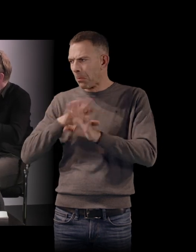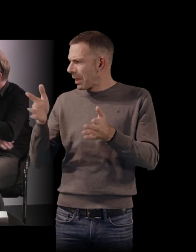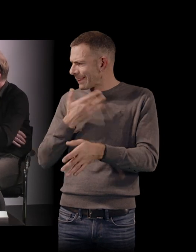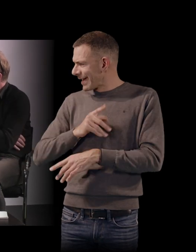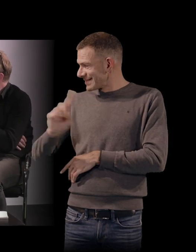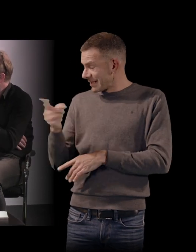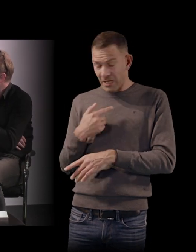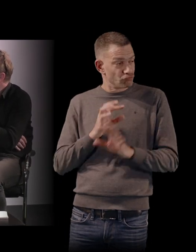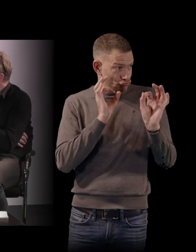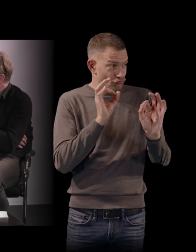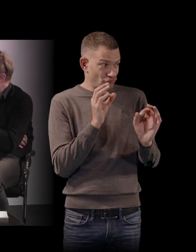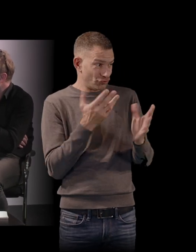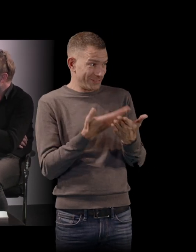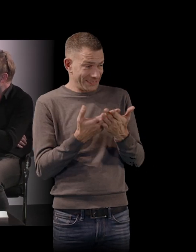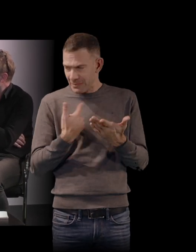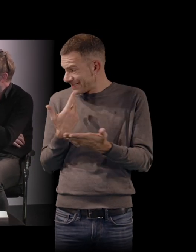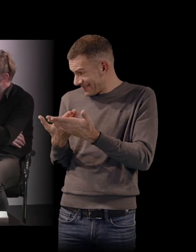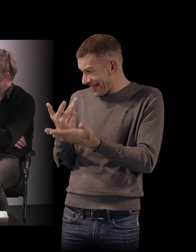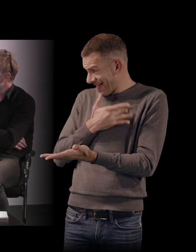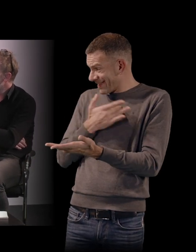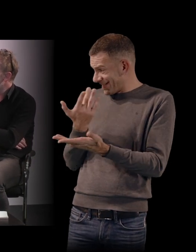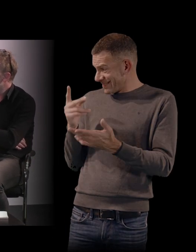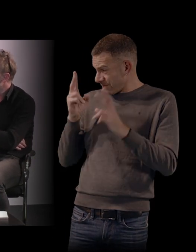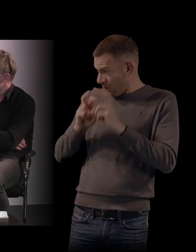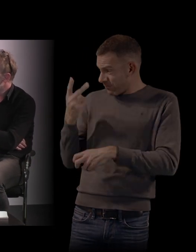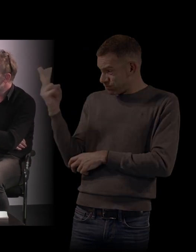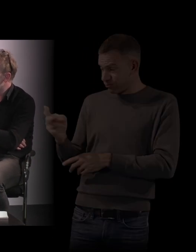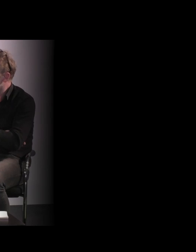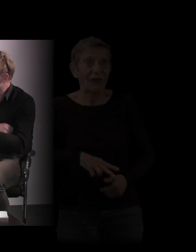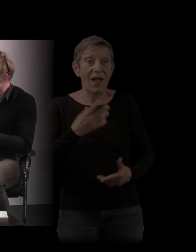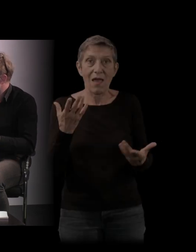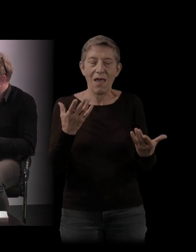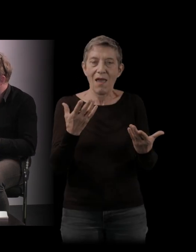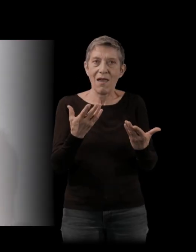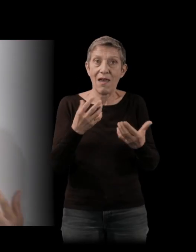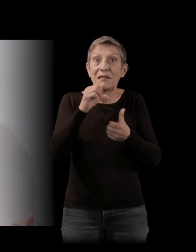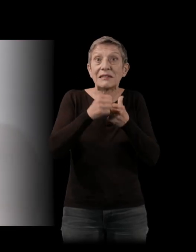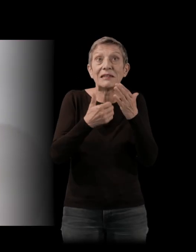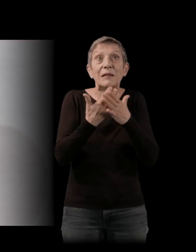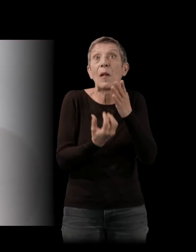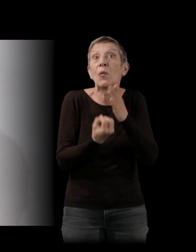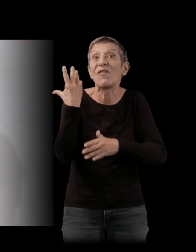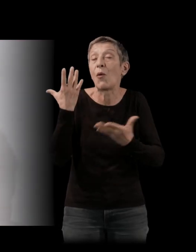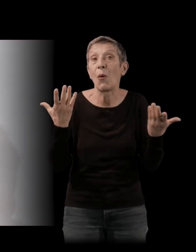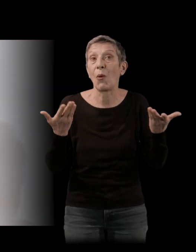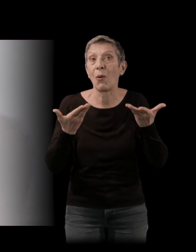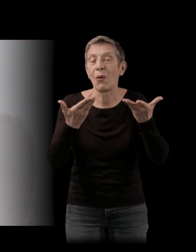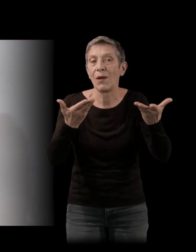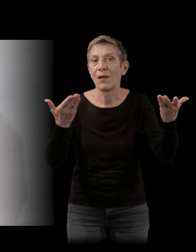très intéressant aussi et que vous avez fouillé. Oui, oui, parce que c'est vrai que dans la Nouvelle Vague, on voit ce que c'est. Peut-être que le cinéma français baigne